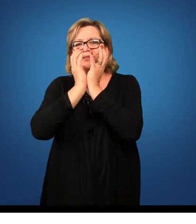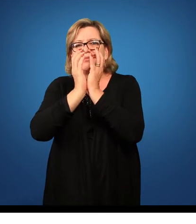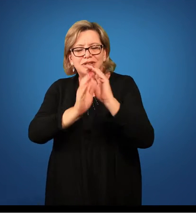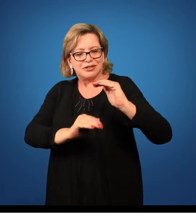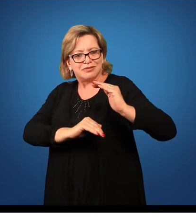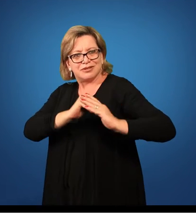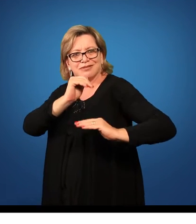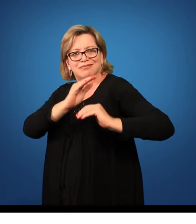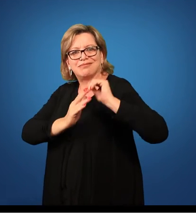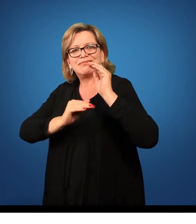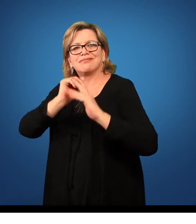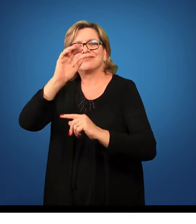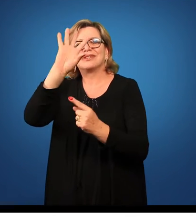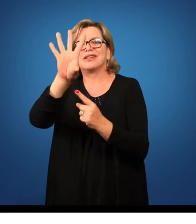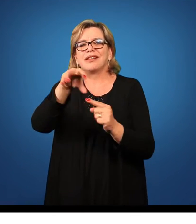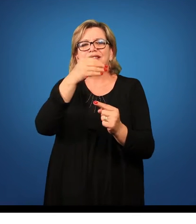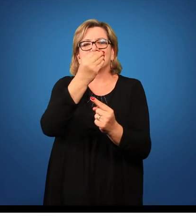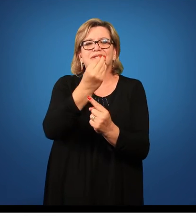da obra.